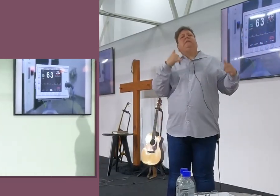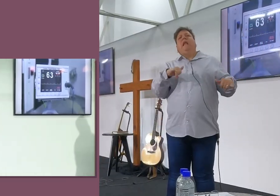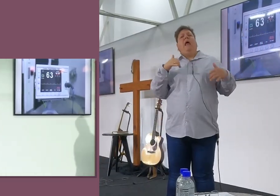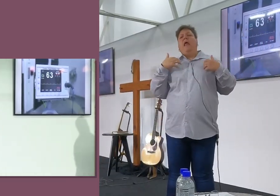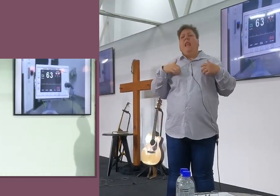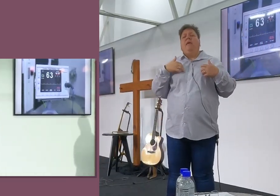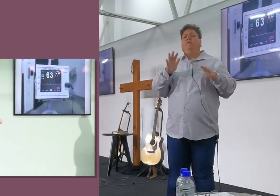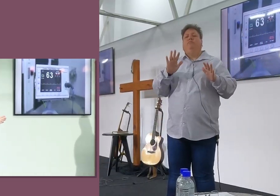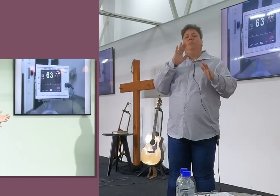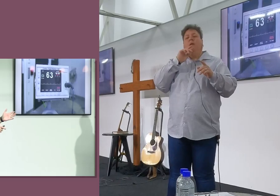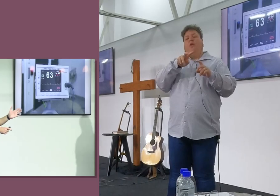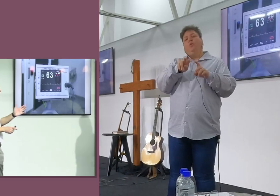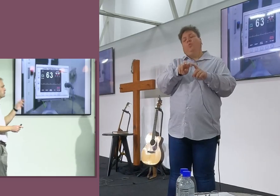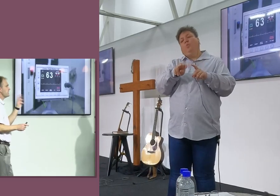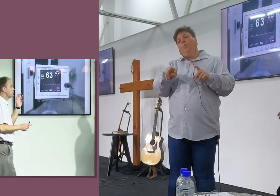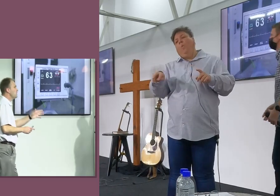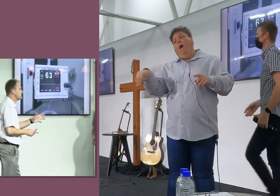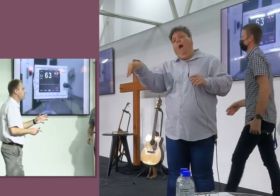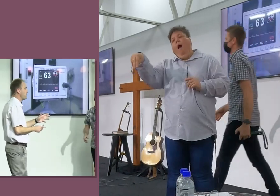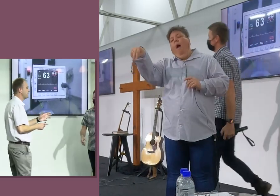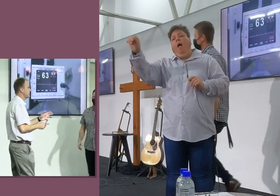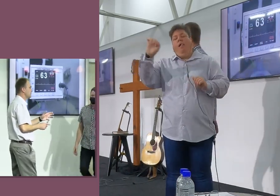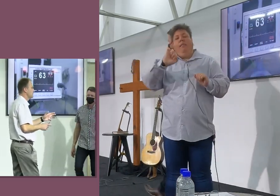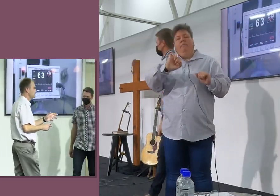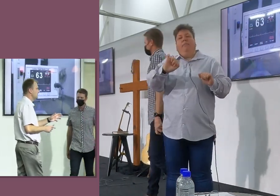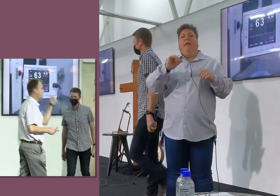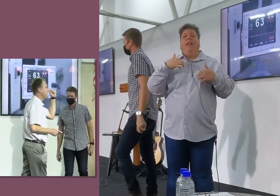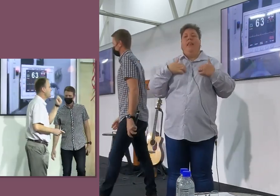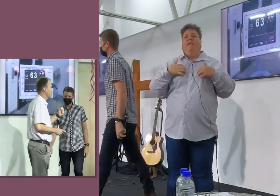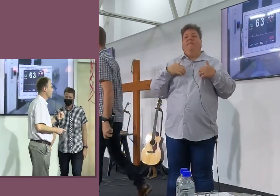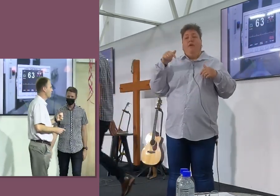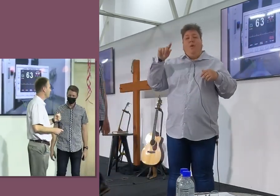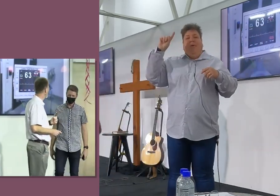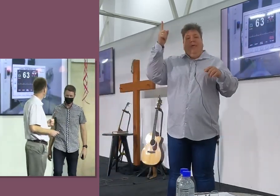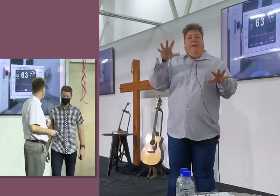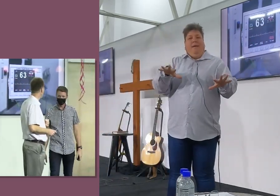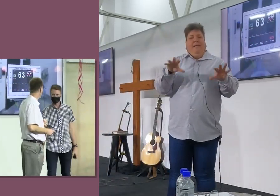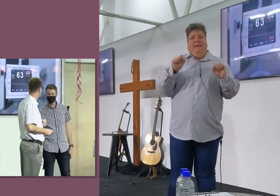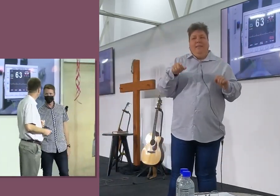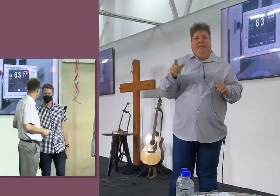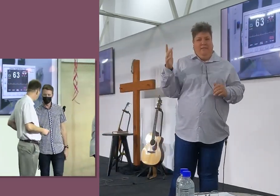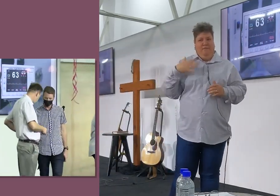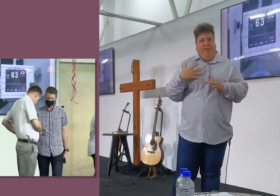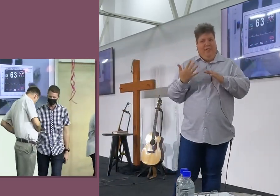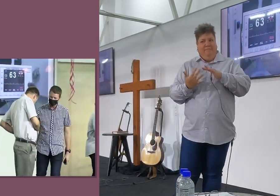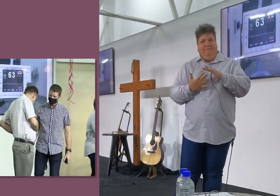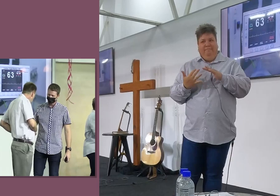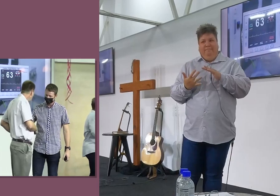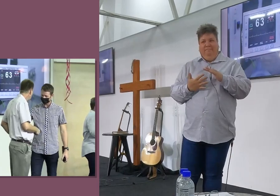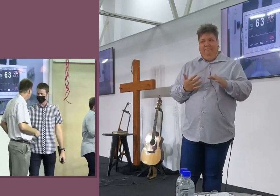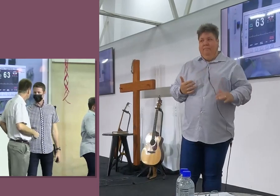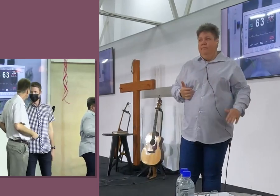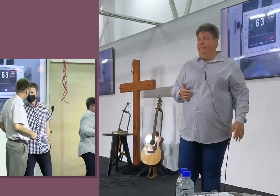weg van die Heere afgeleef en hier op sy doodsbed red die Heere om. O, dit maak my opgewonner. Amen.